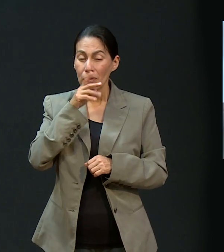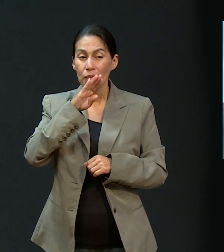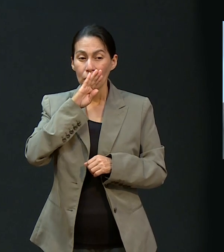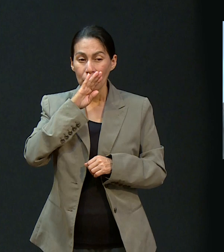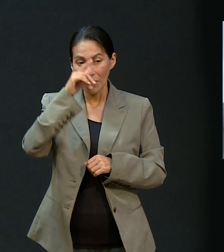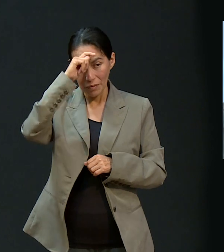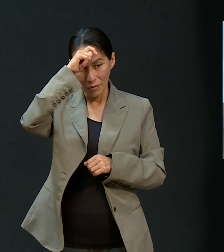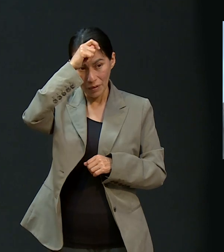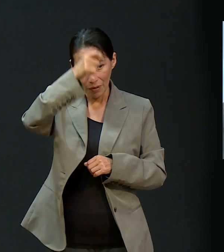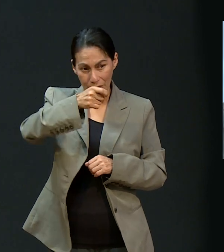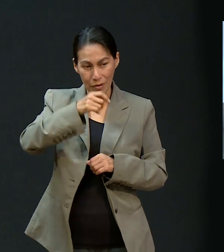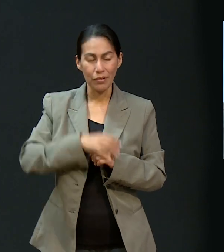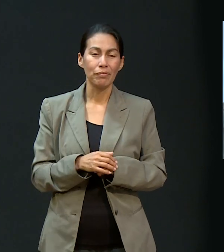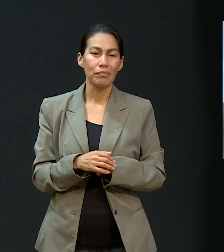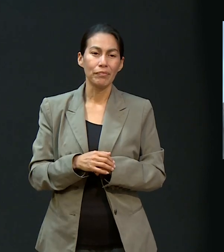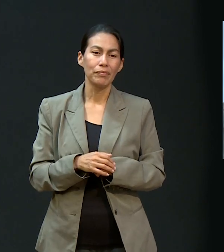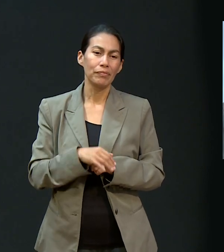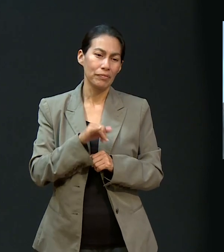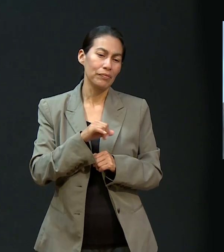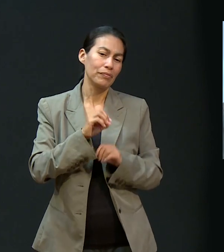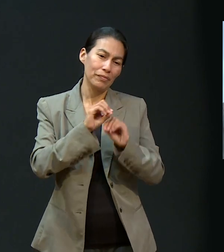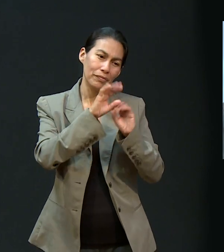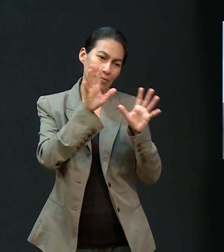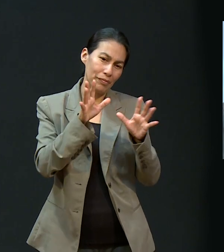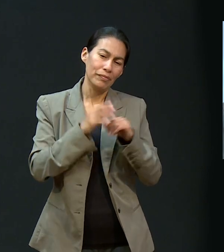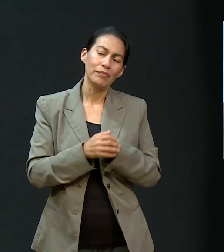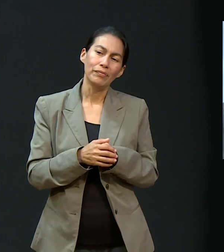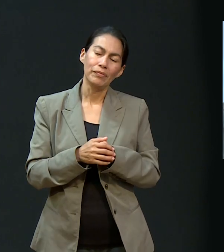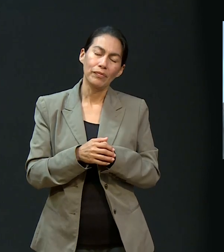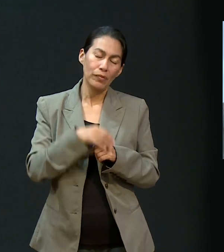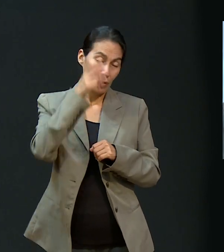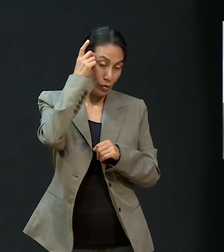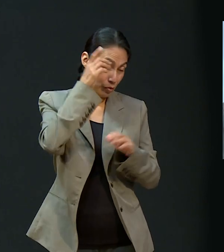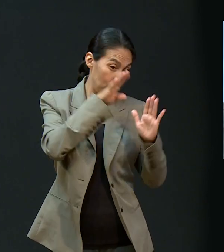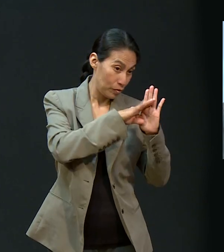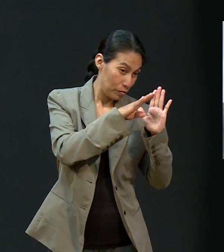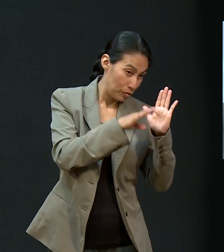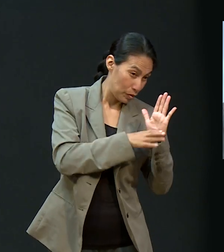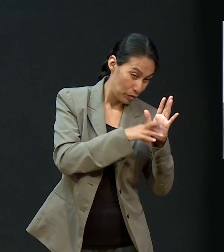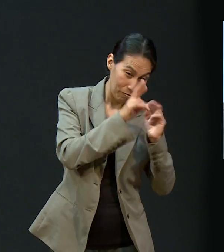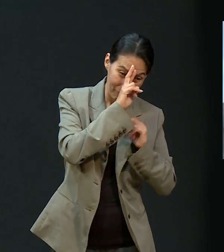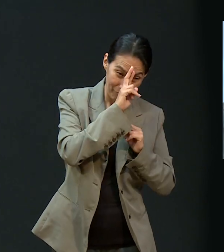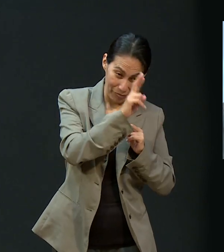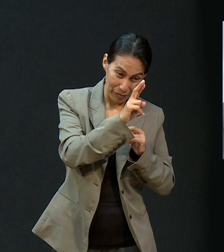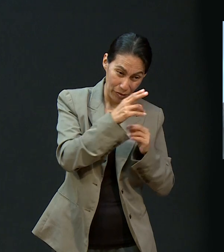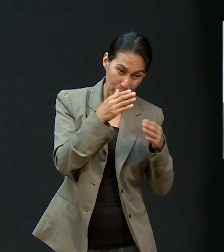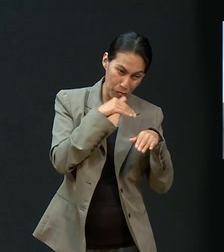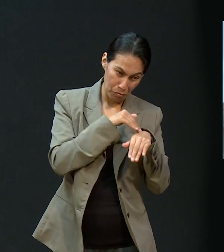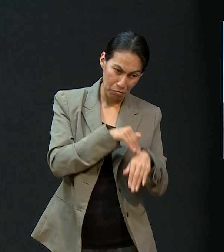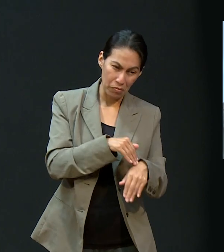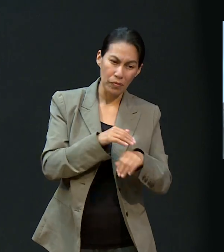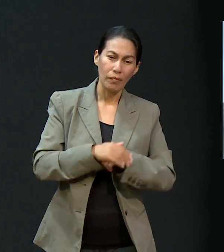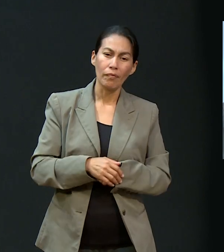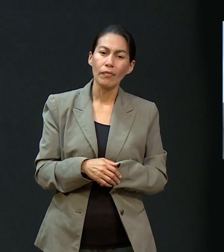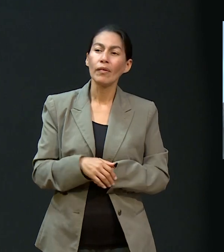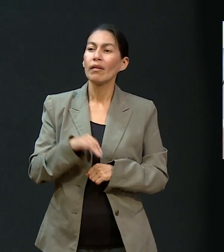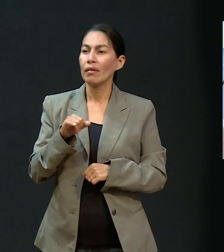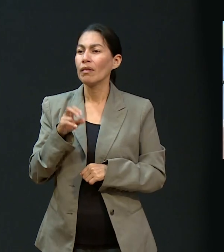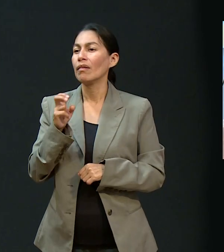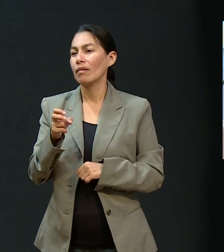tus padres. Claro. tan importante, ¿no? Porque es un mandamiento de honrarlos. Así es, me decían, pues sí,